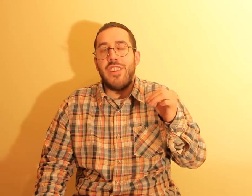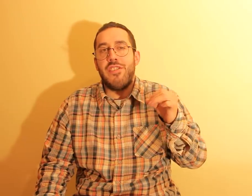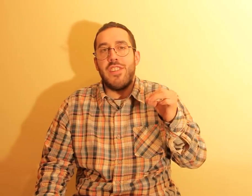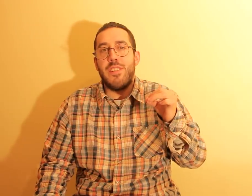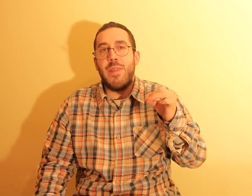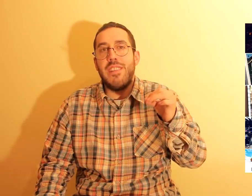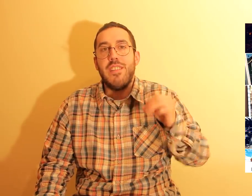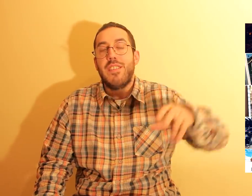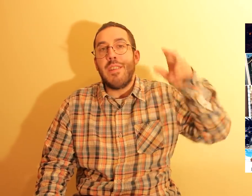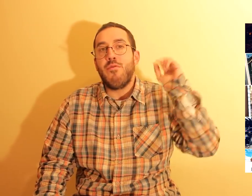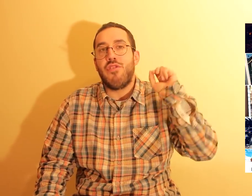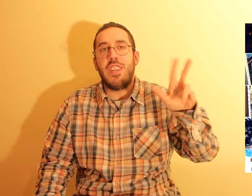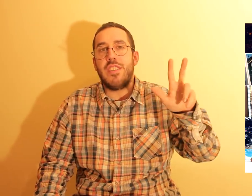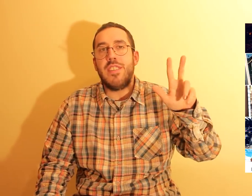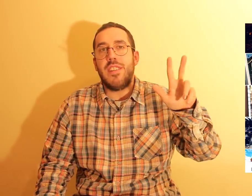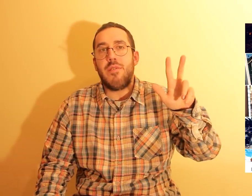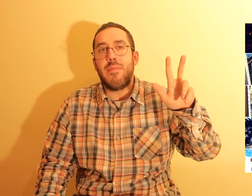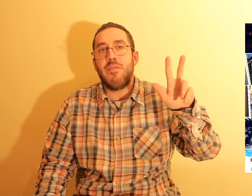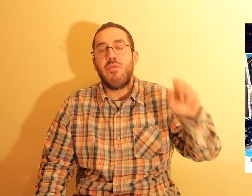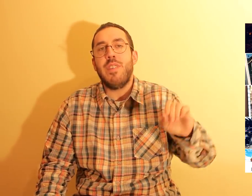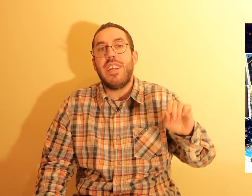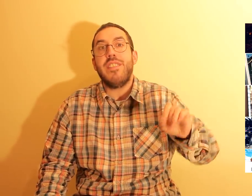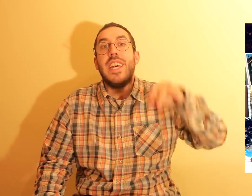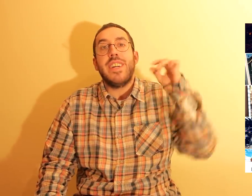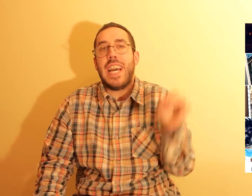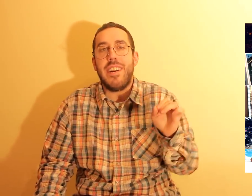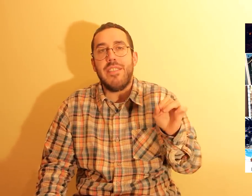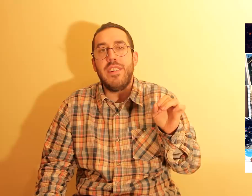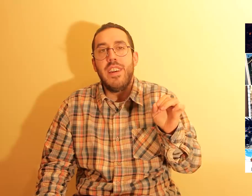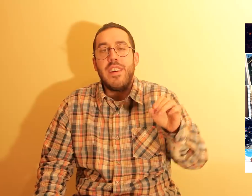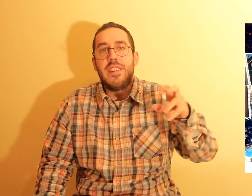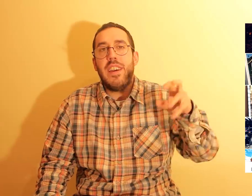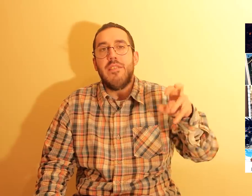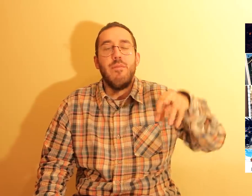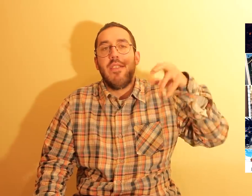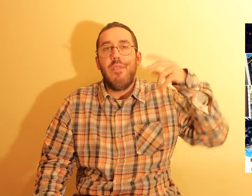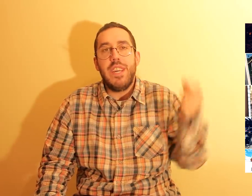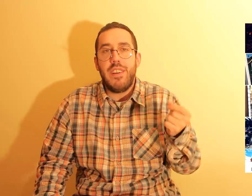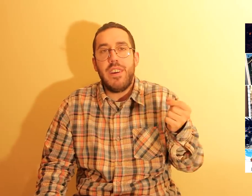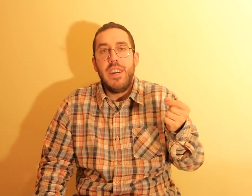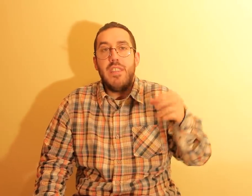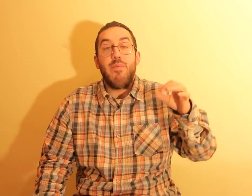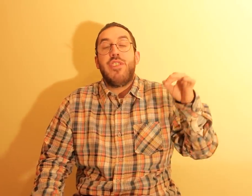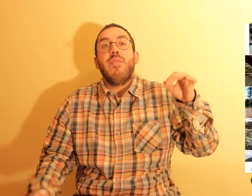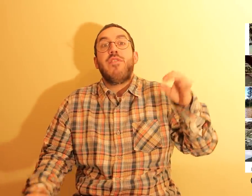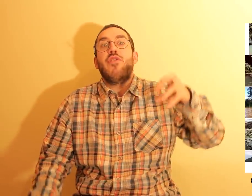esta semana, temos três Instagrams, uma delas é a Carly, que é uma loira, depois temos a